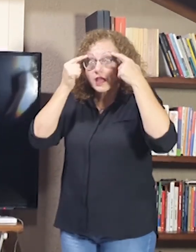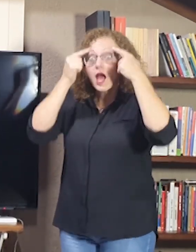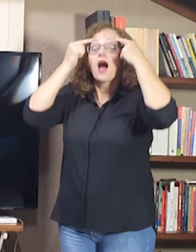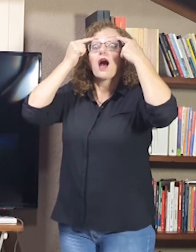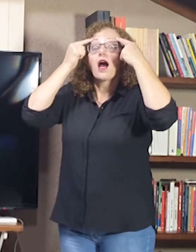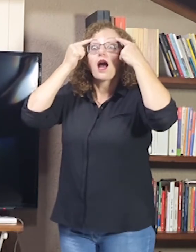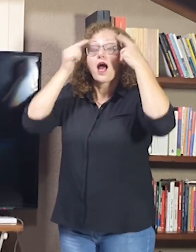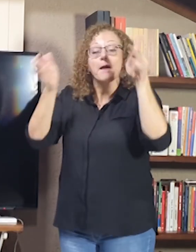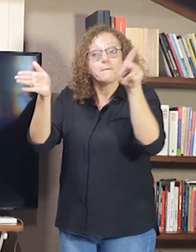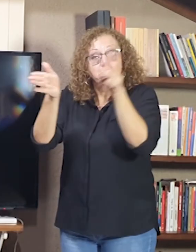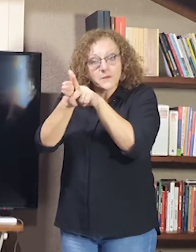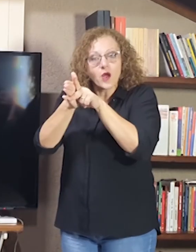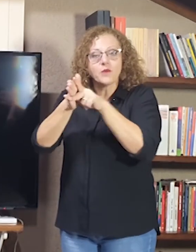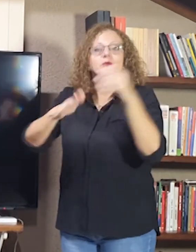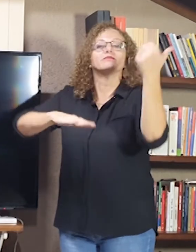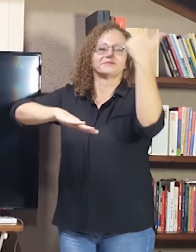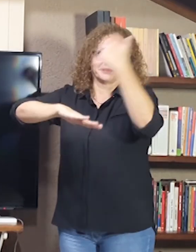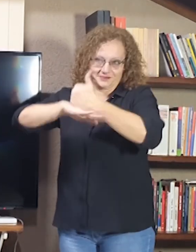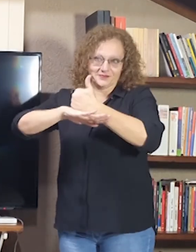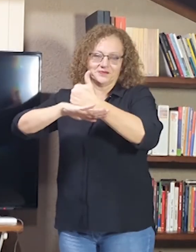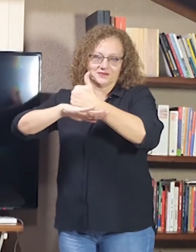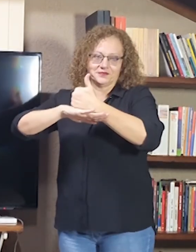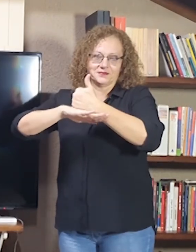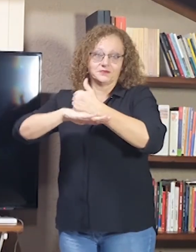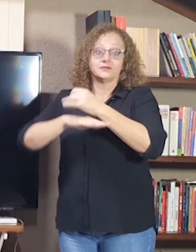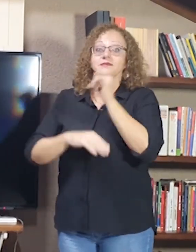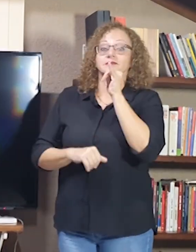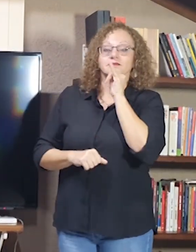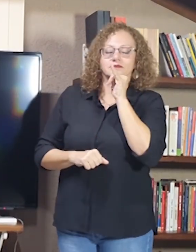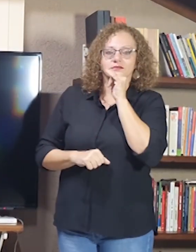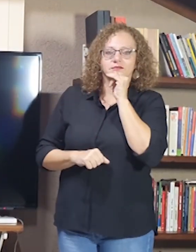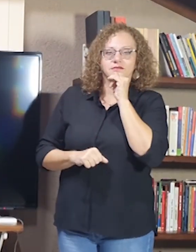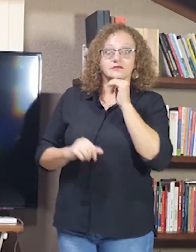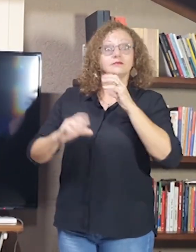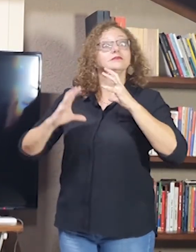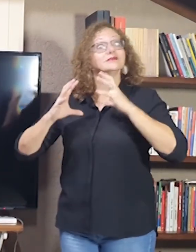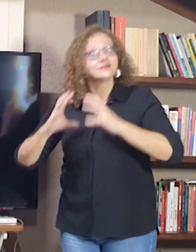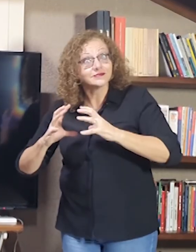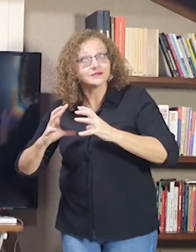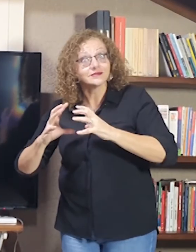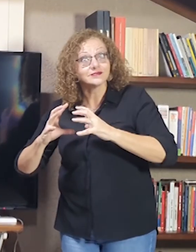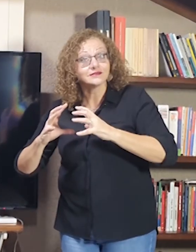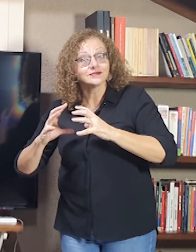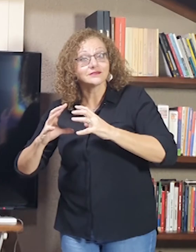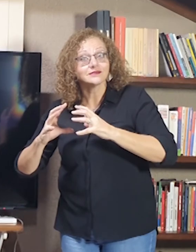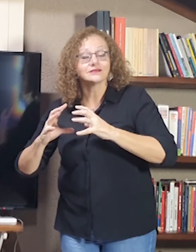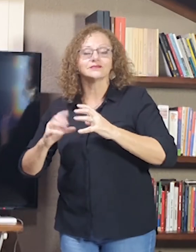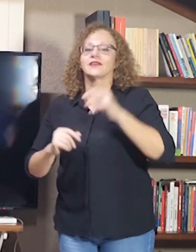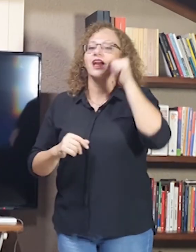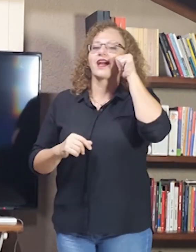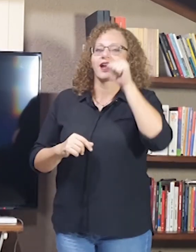Então, isso é próprio da topicalização. Olha este exemplo.